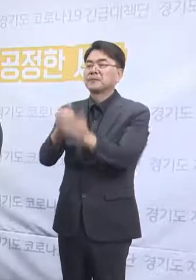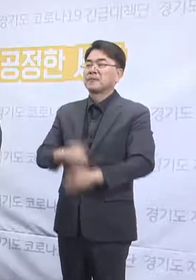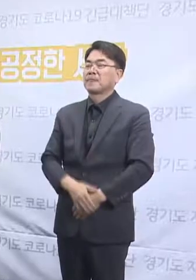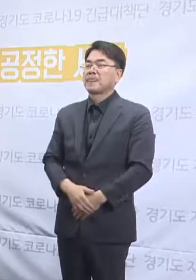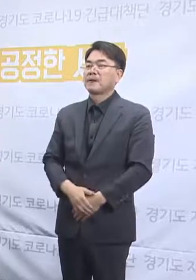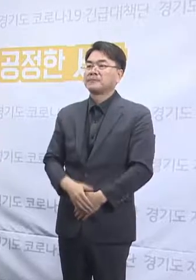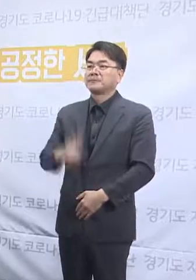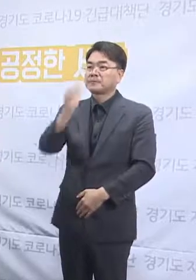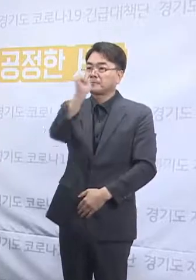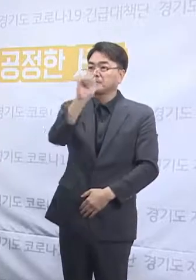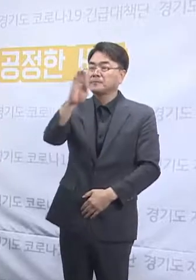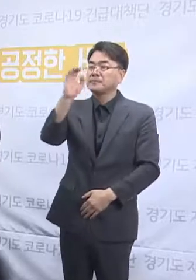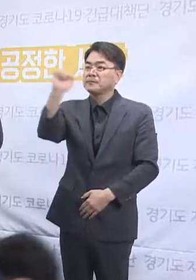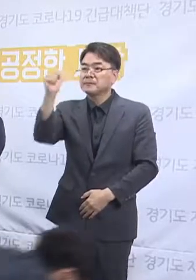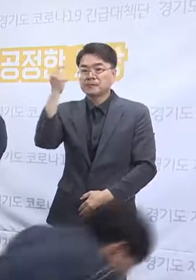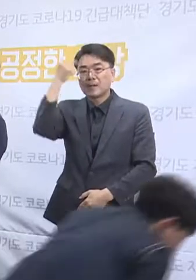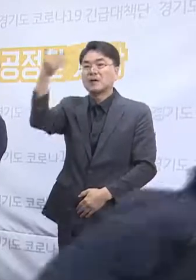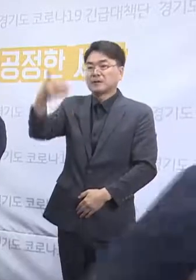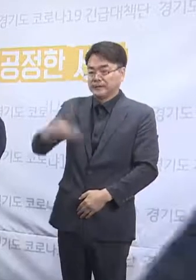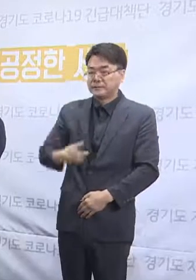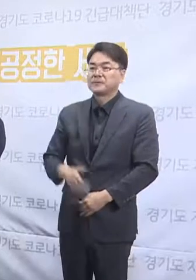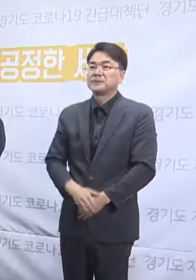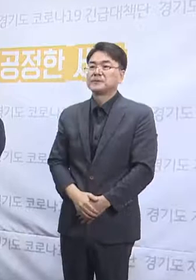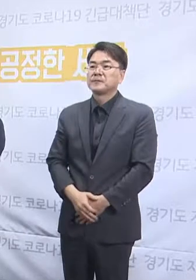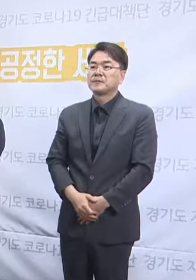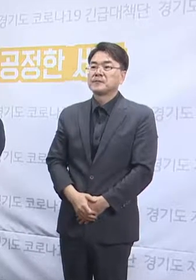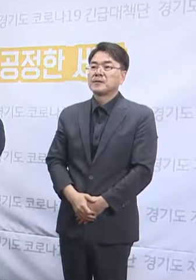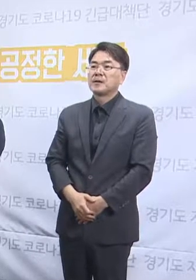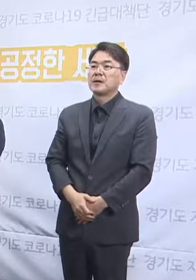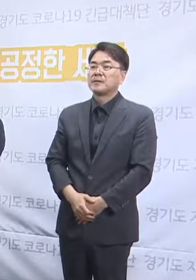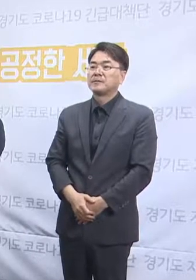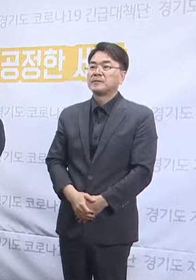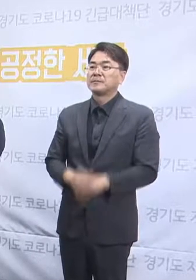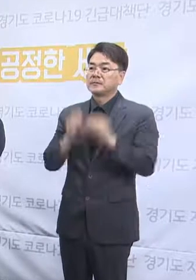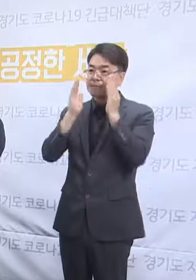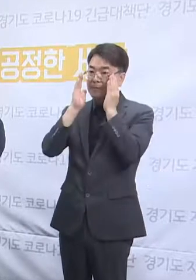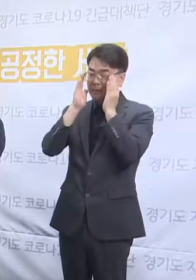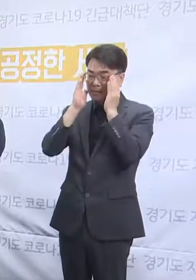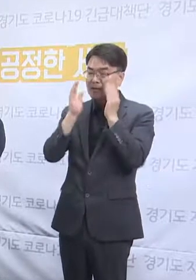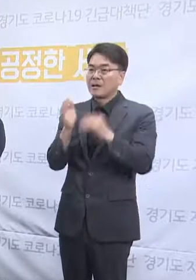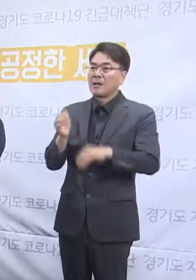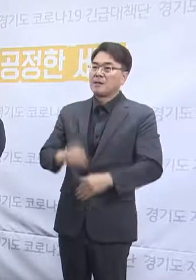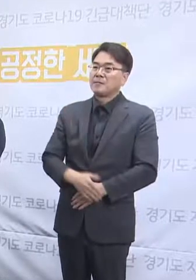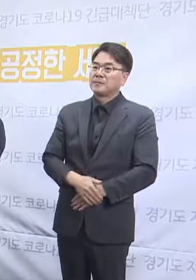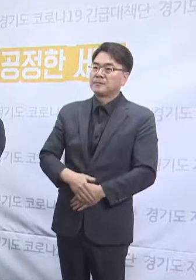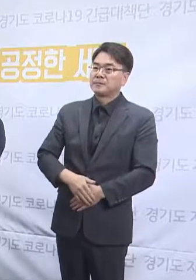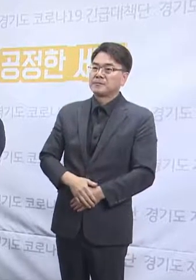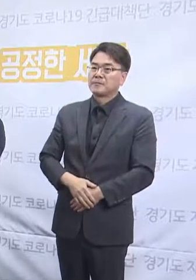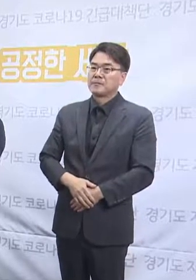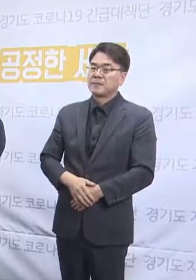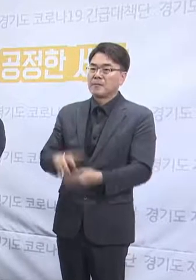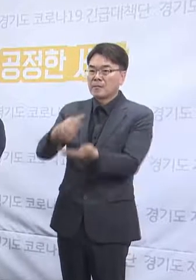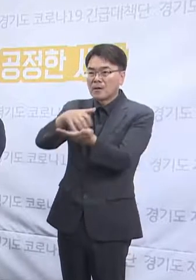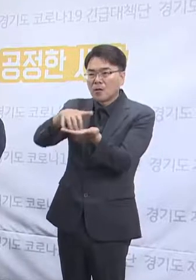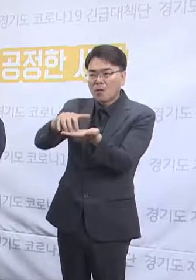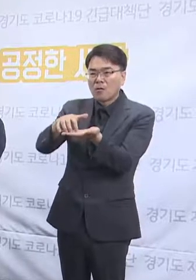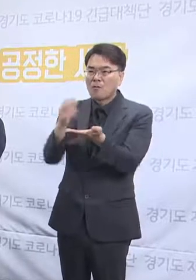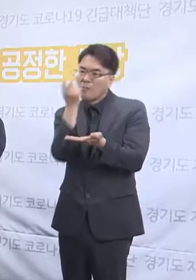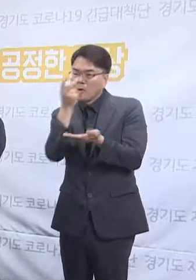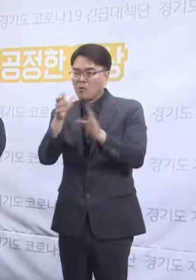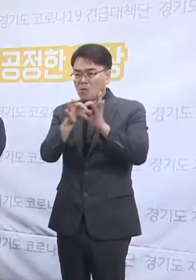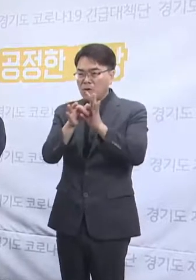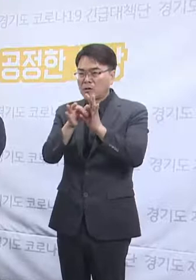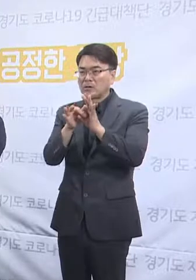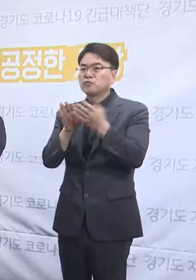안희재 기자님께서 세 가지 질의를 주셨는데요. 일단 우선 경비 관련된 부분들은 브리핑 이후에 세부적으로 수상히